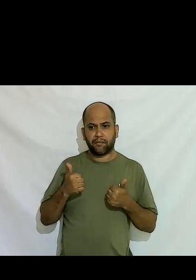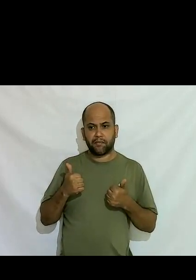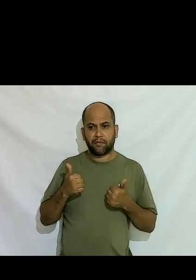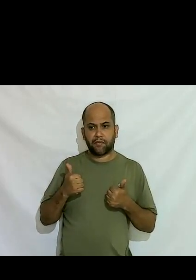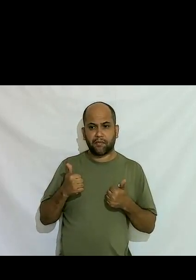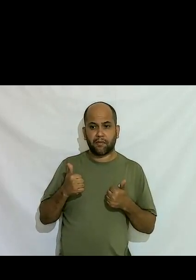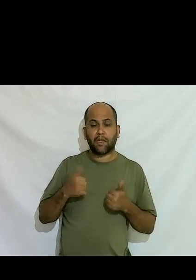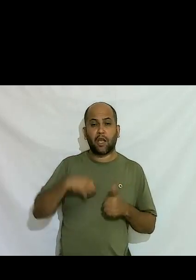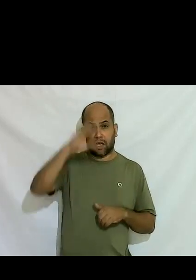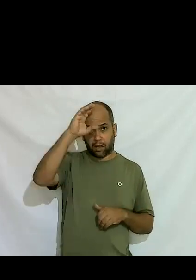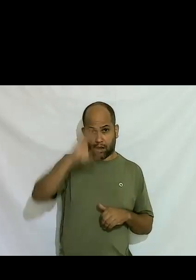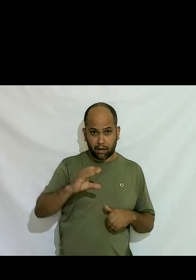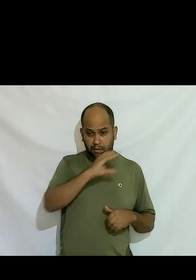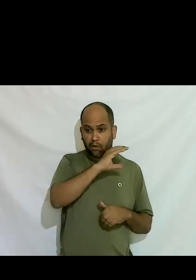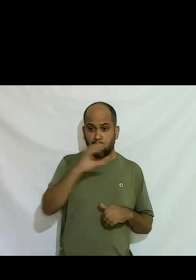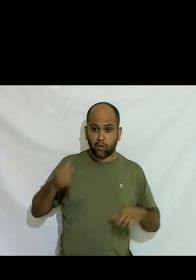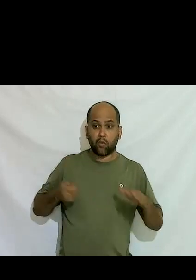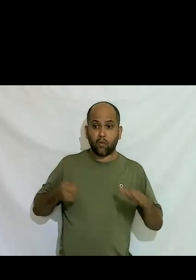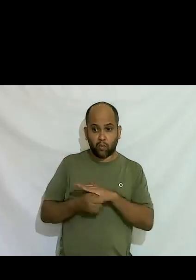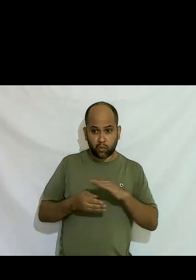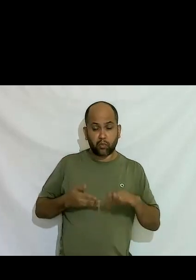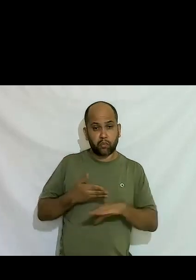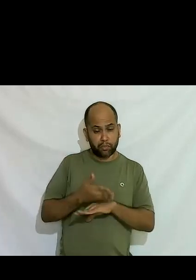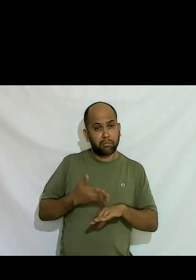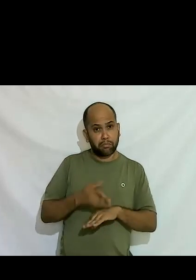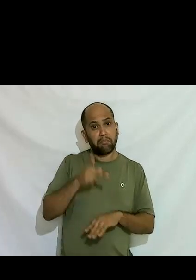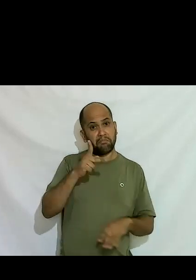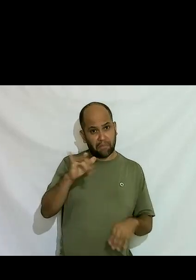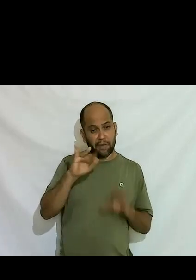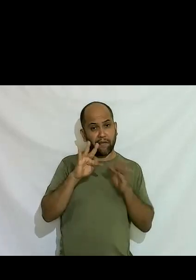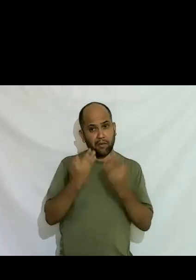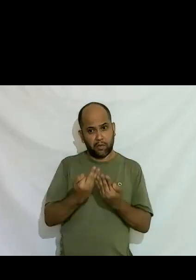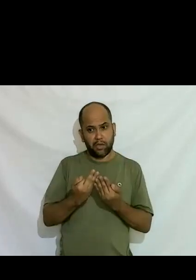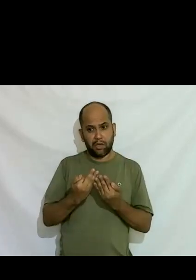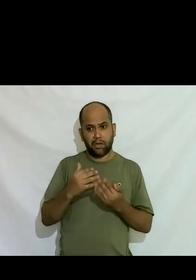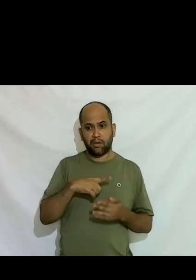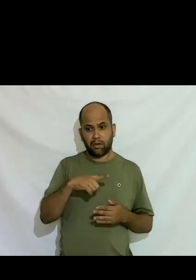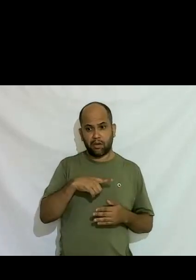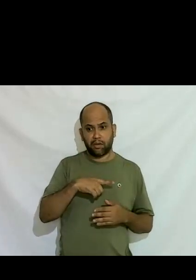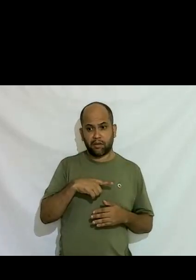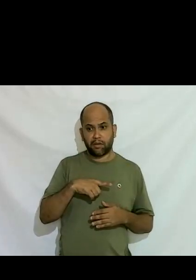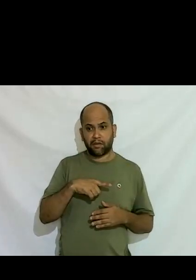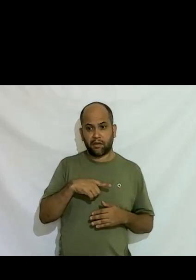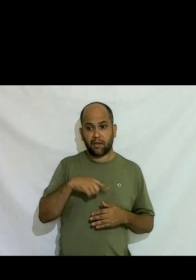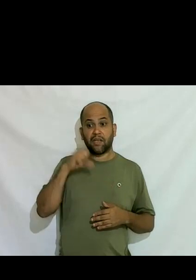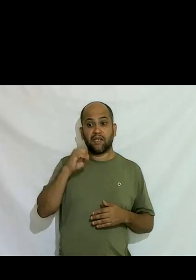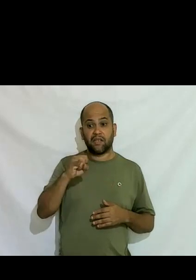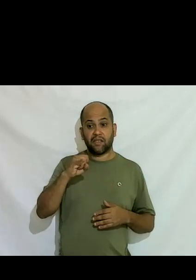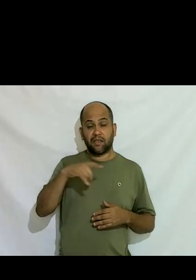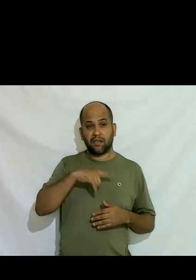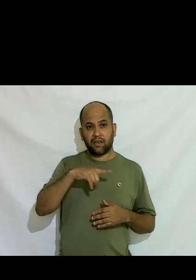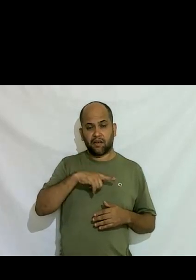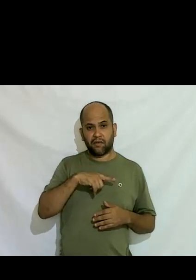católico praticante bom pai de família né se tiver alguma coisa fora daí ele já